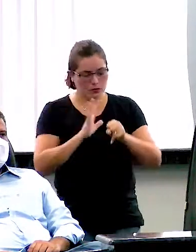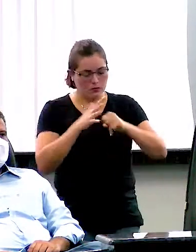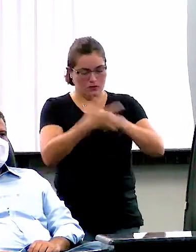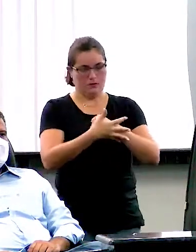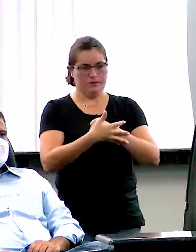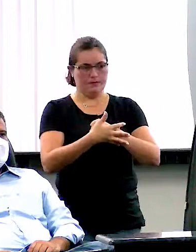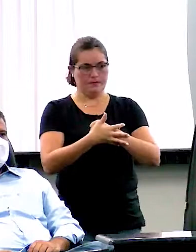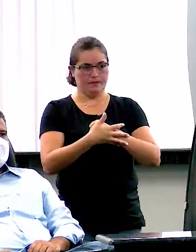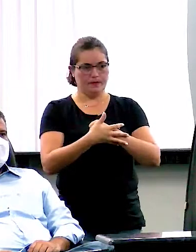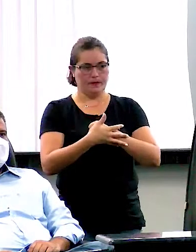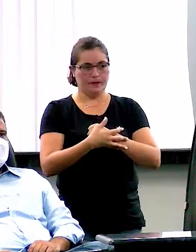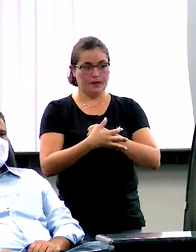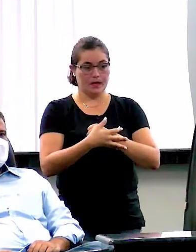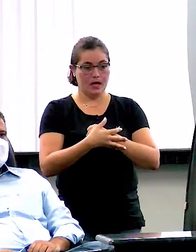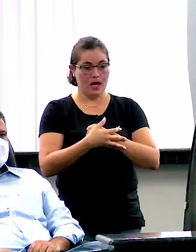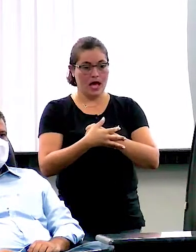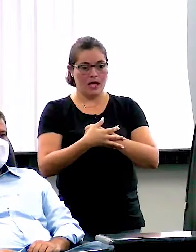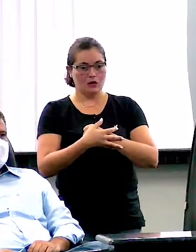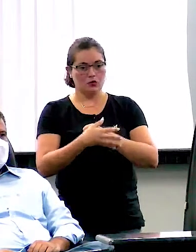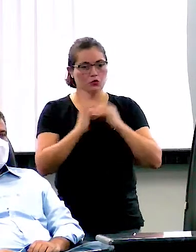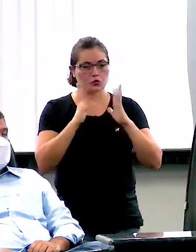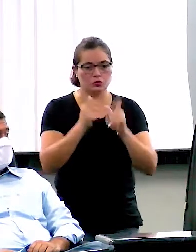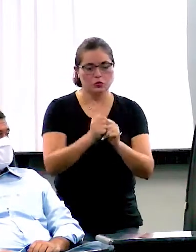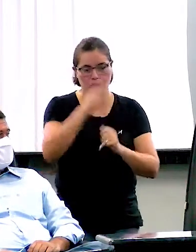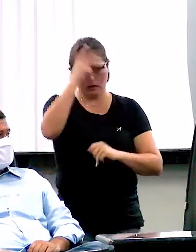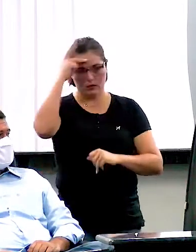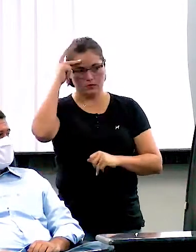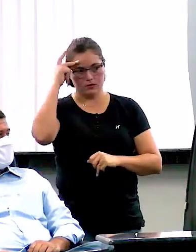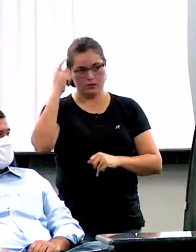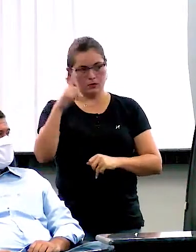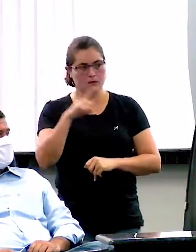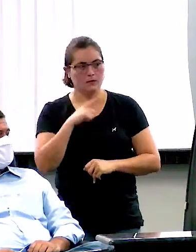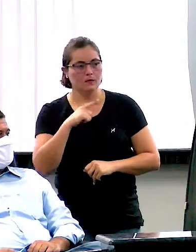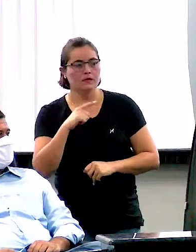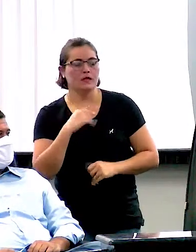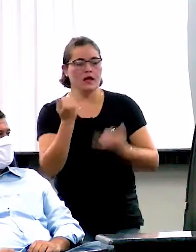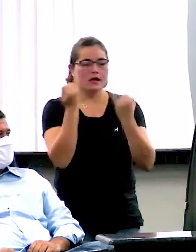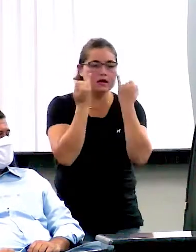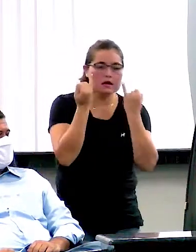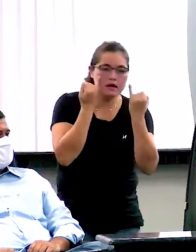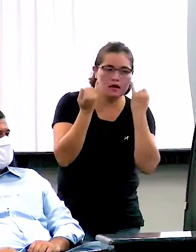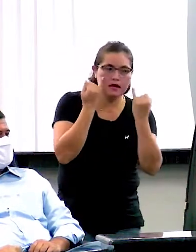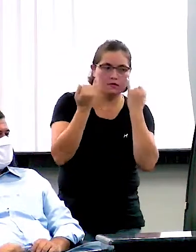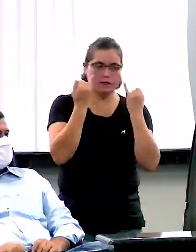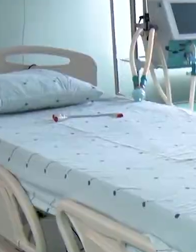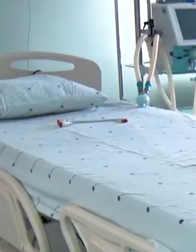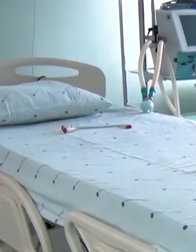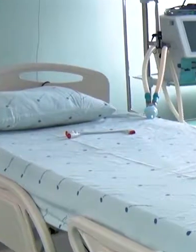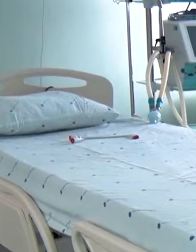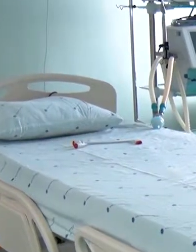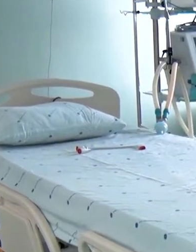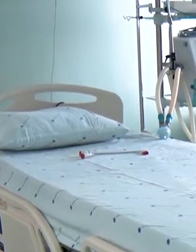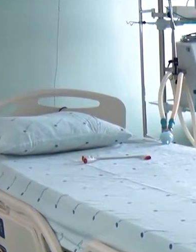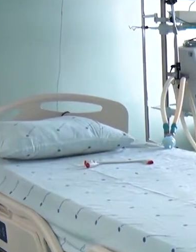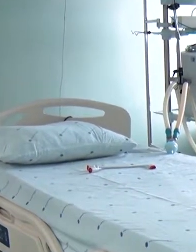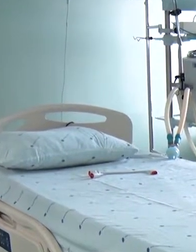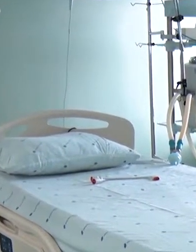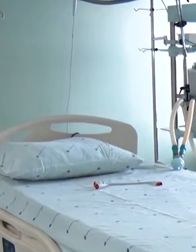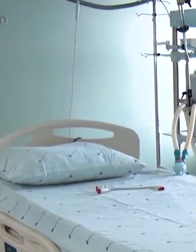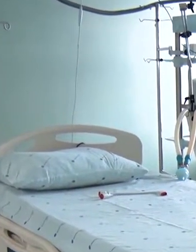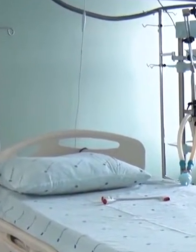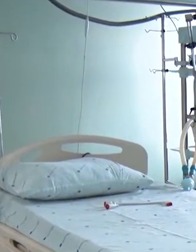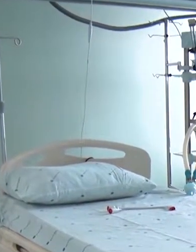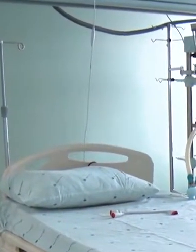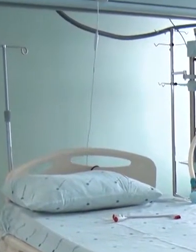a situação que está no estado de Rondônia. Hoje, nós não temos mais leitos de UTI. Se,